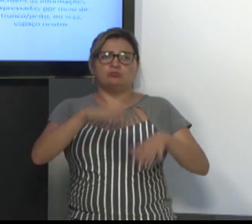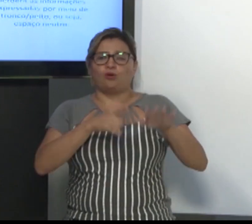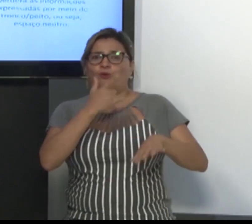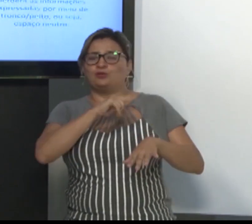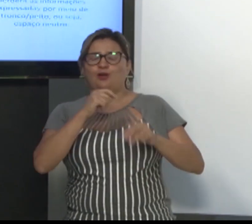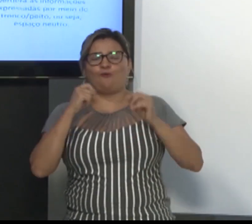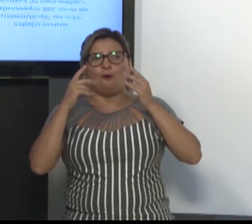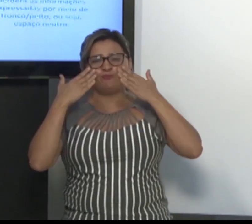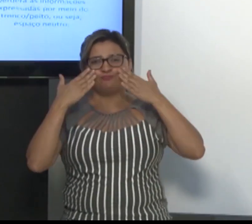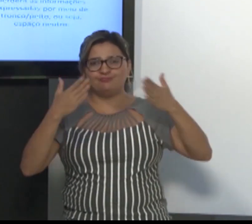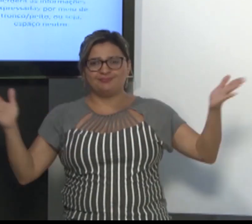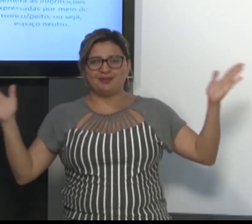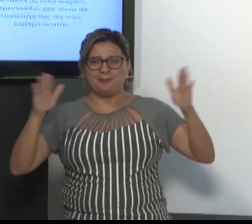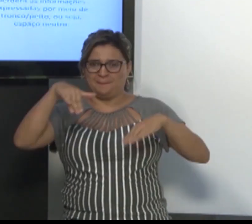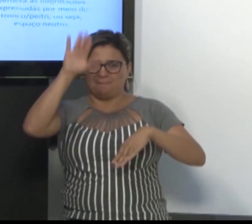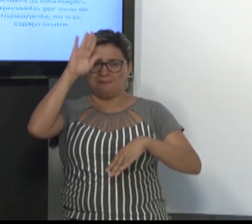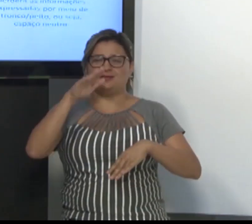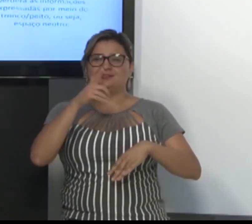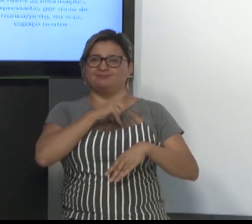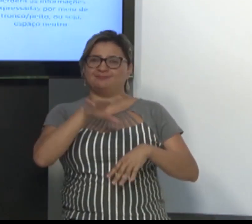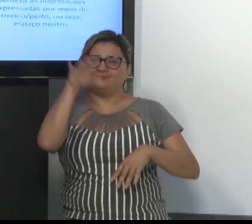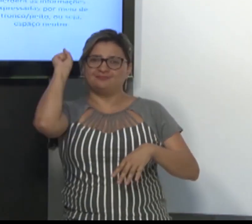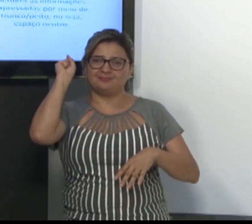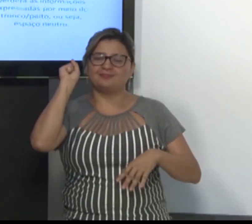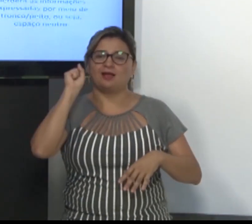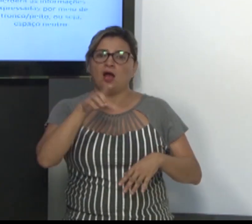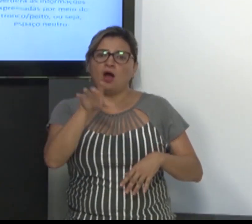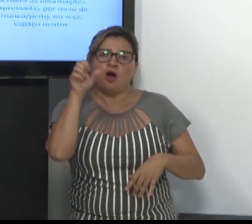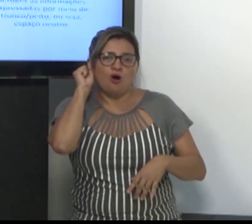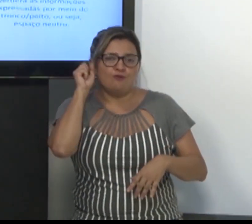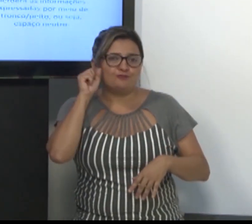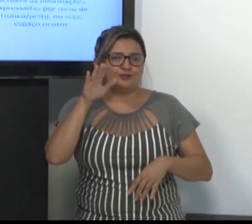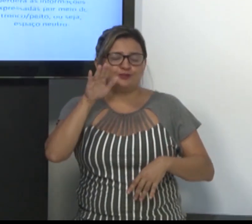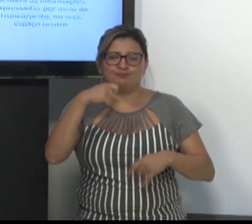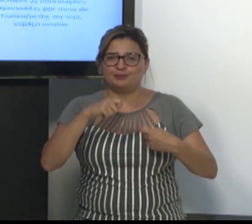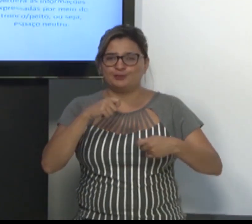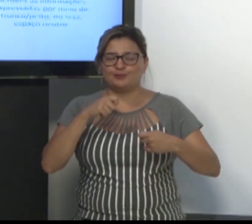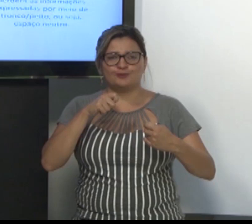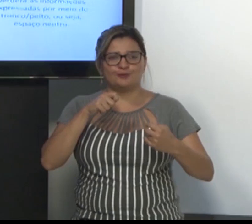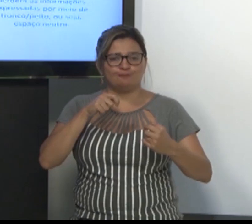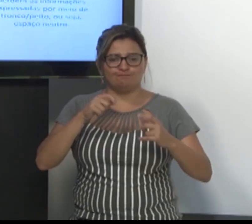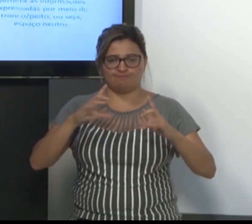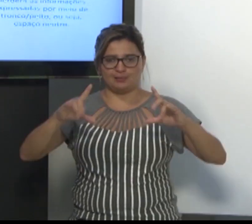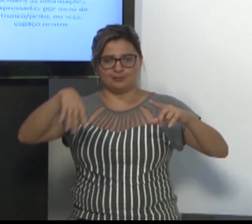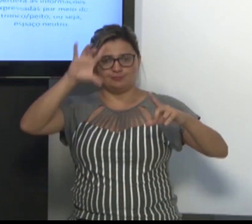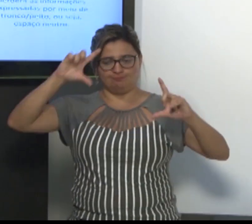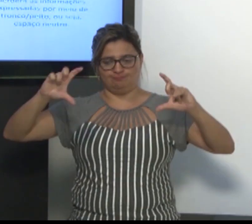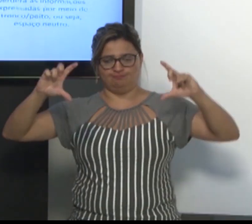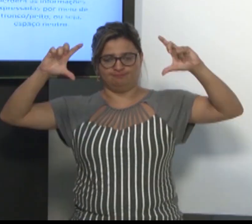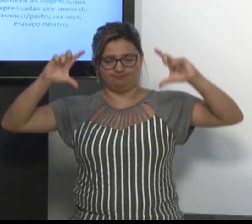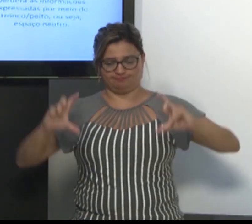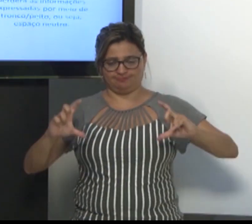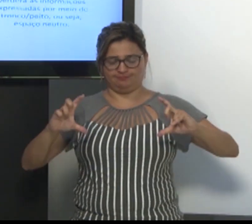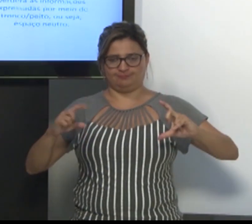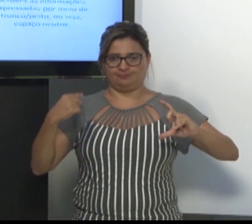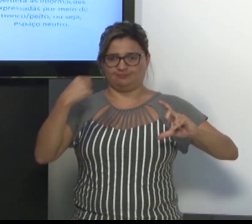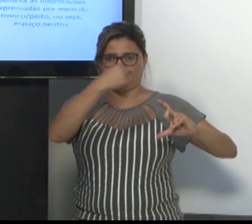espaço como observação. Tudo isso depende tanto do sinalizador quanto do